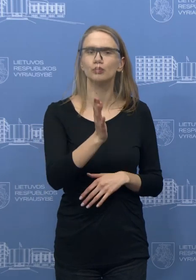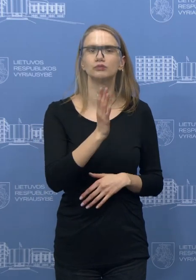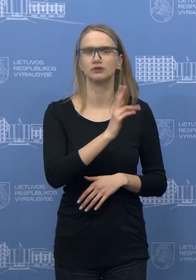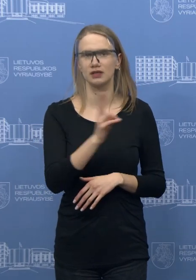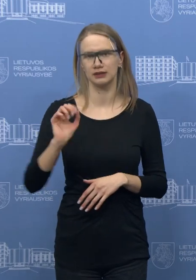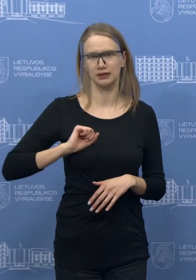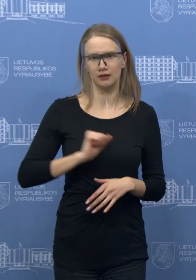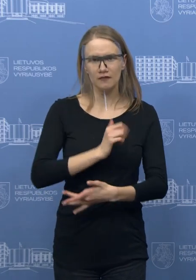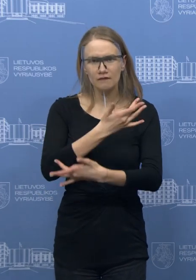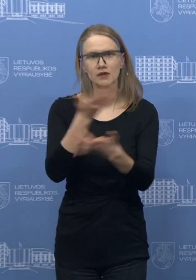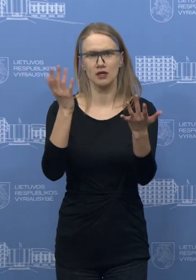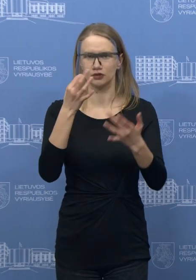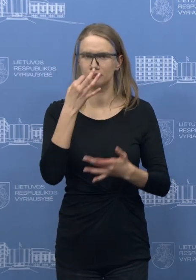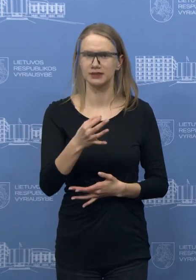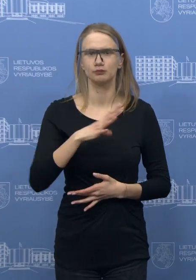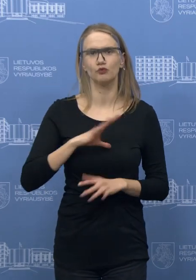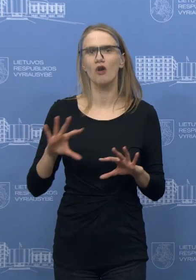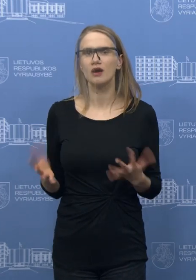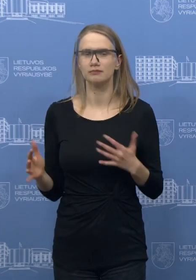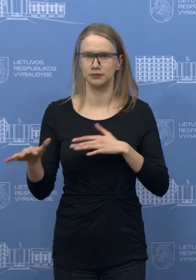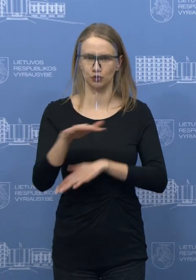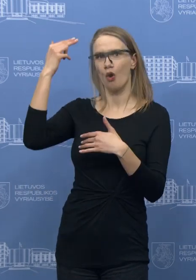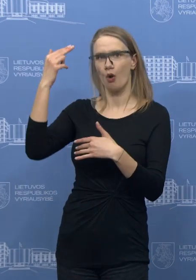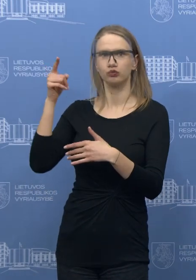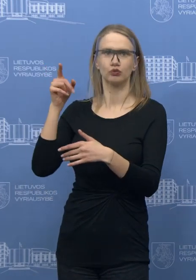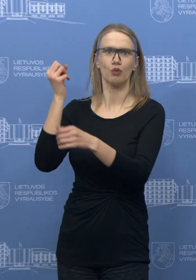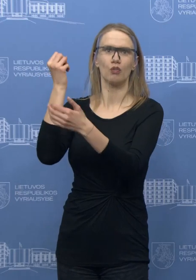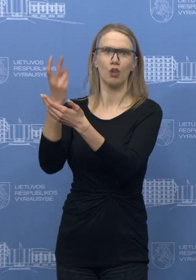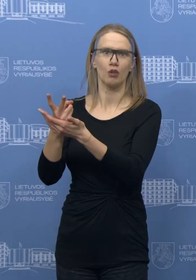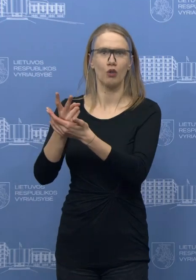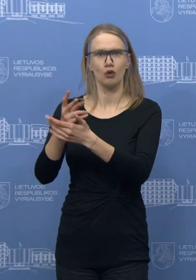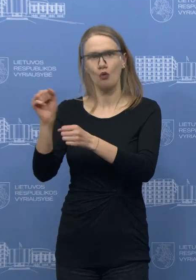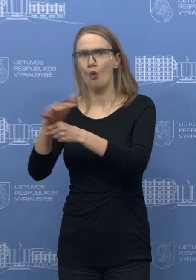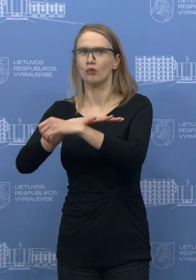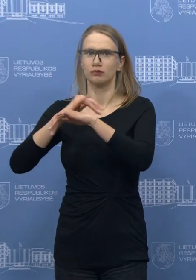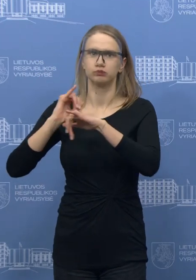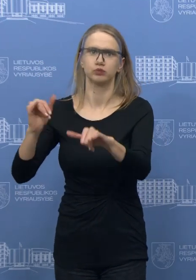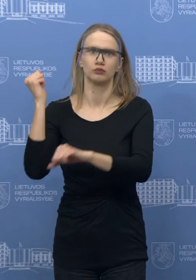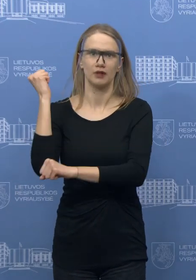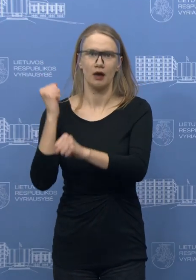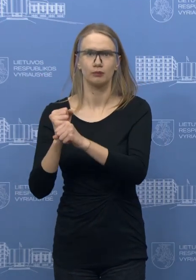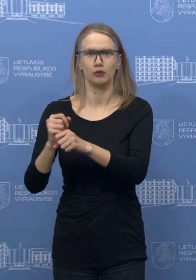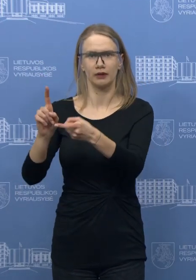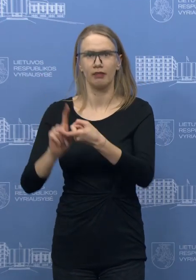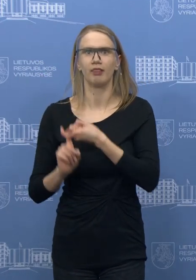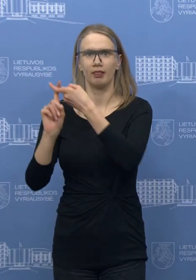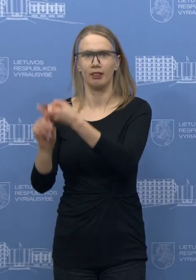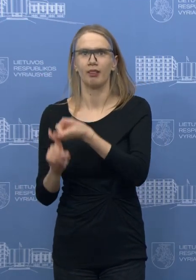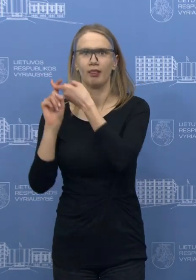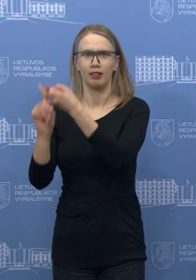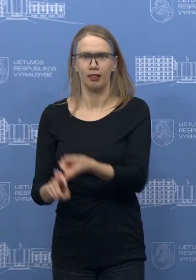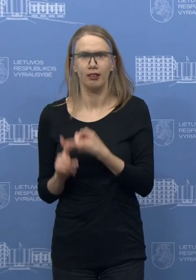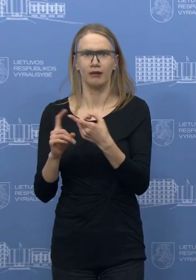pasakos, kurie realiai pasakys, bet esmėtama viso. Vuojus keliamas darbuotojui, kad darbuotojai nebūtų stresia dirbdami, tai tiesiog